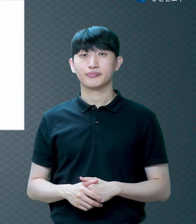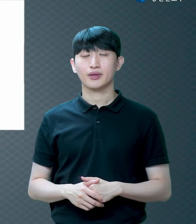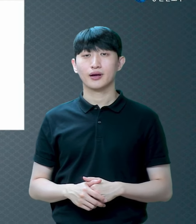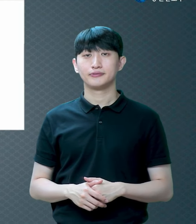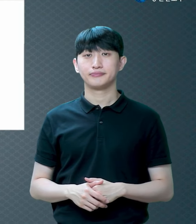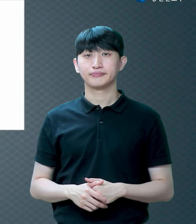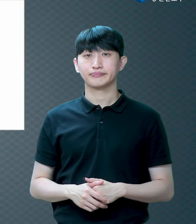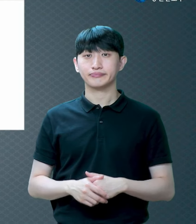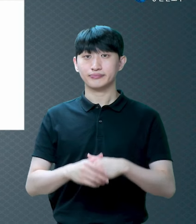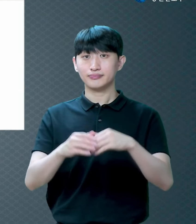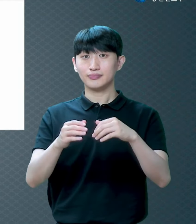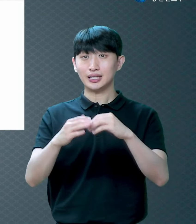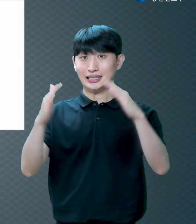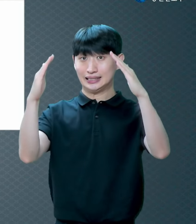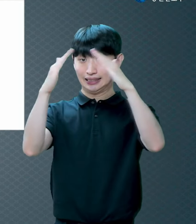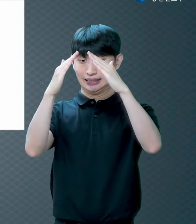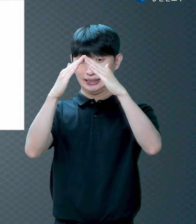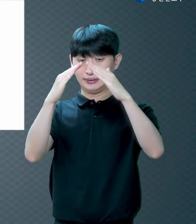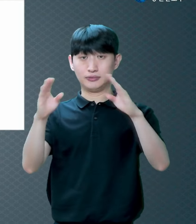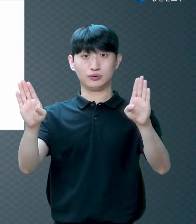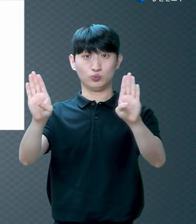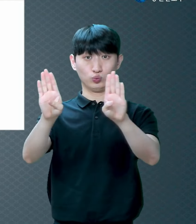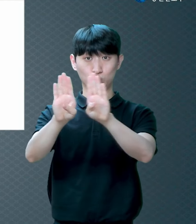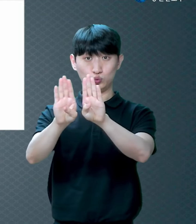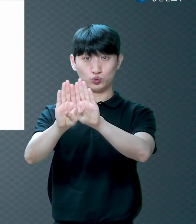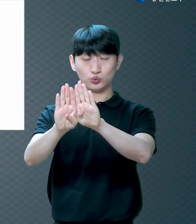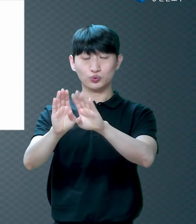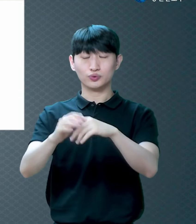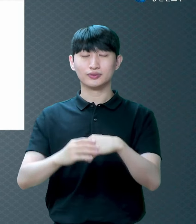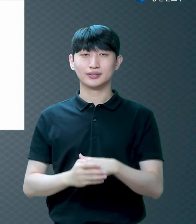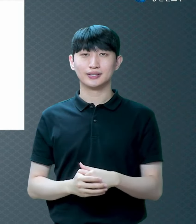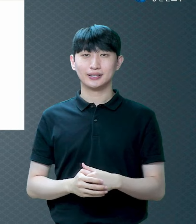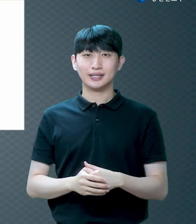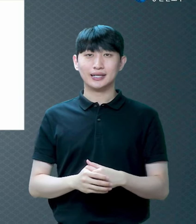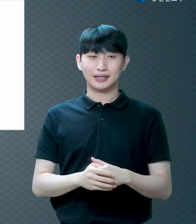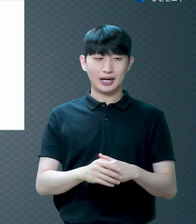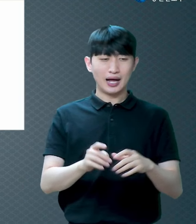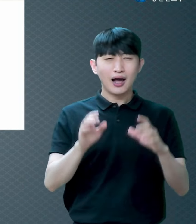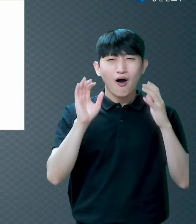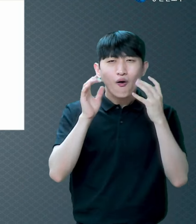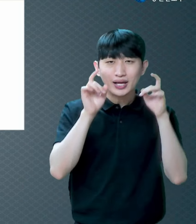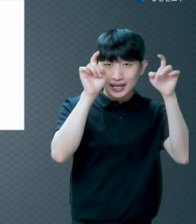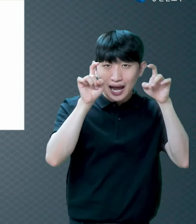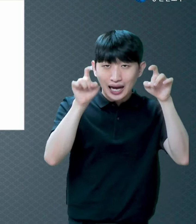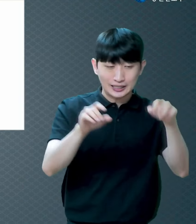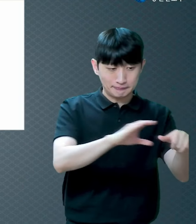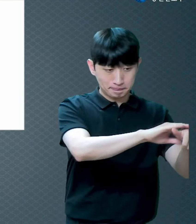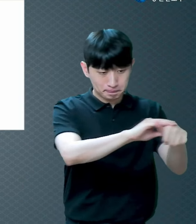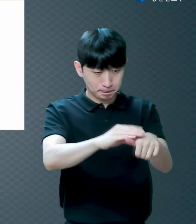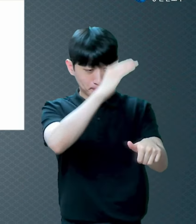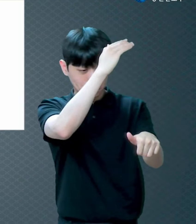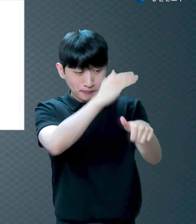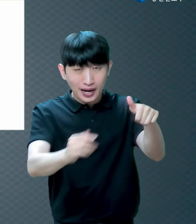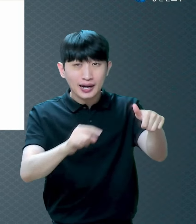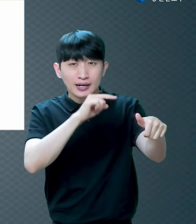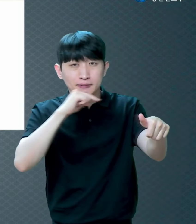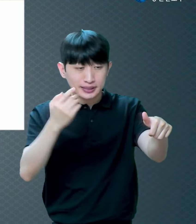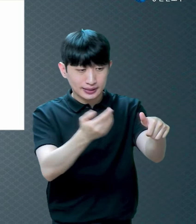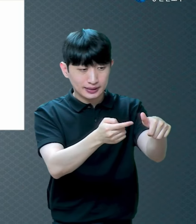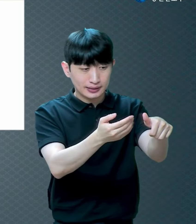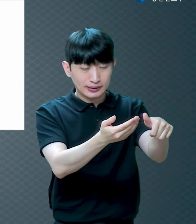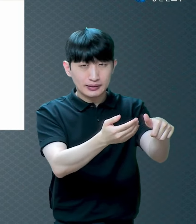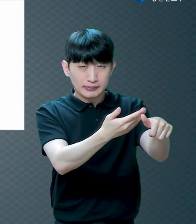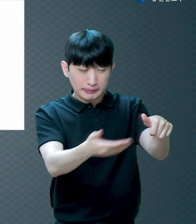문에다가 양을 잡아가지고 피를 좌우 설주